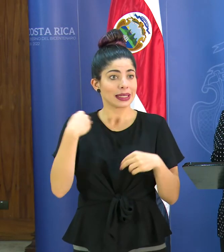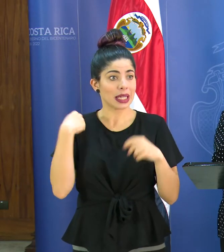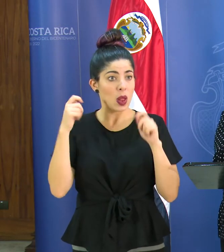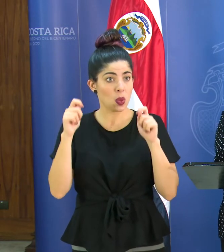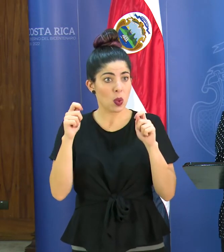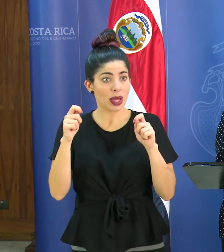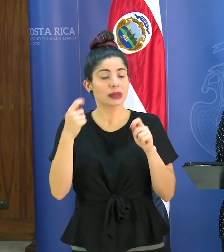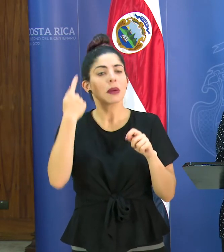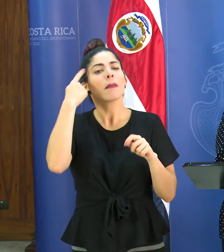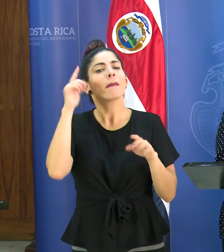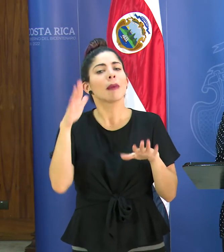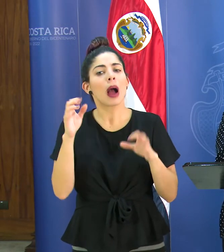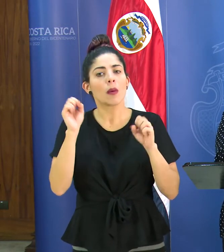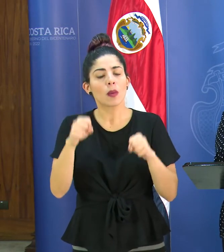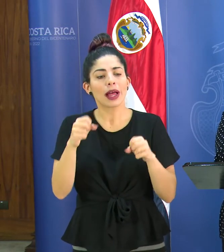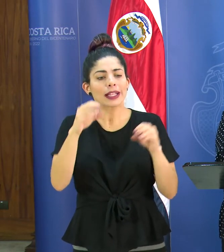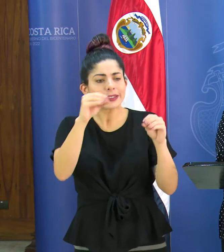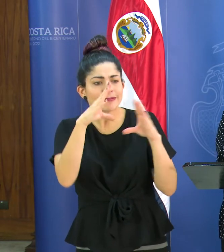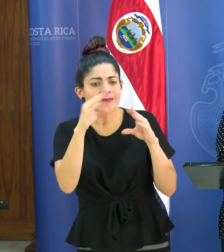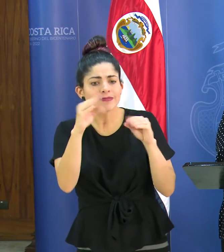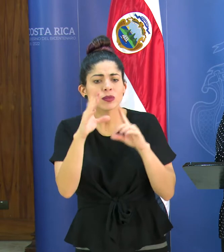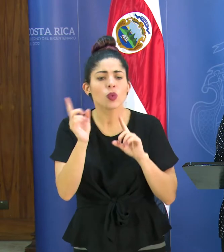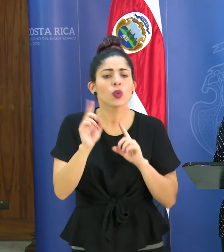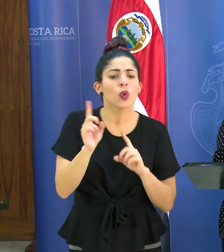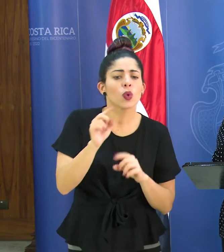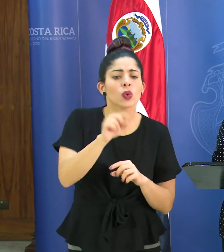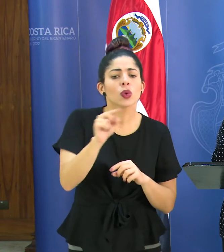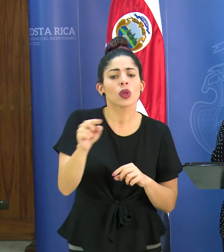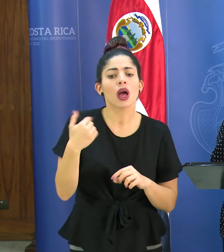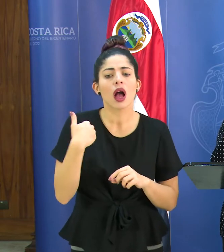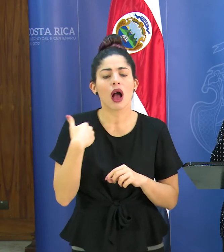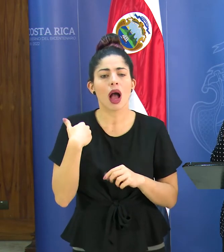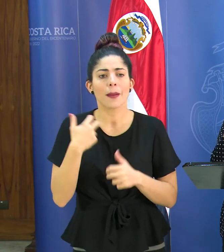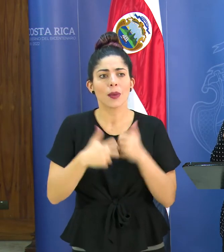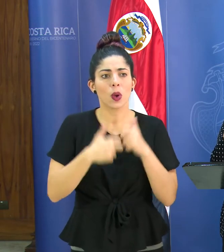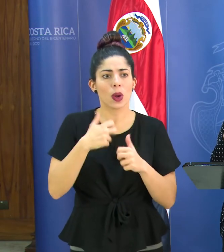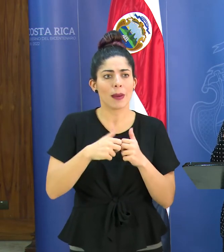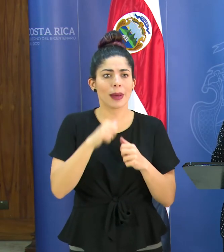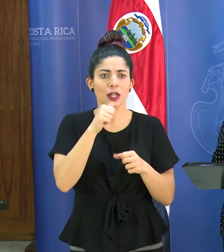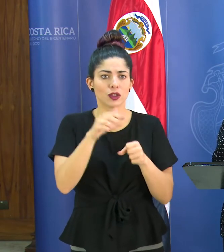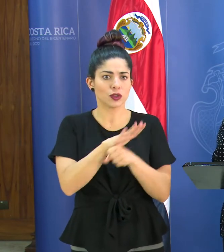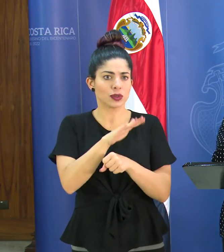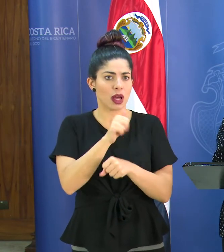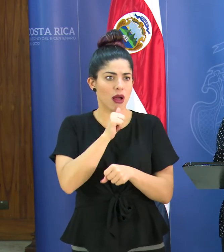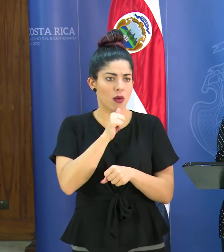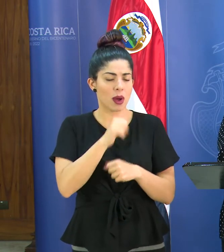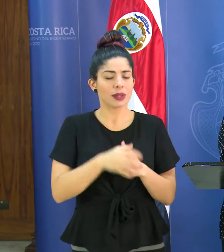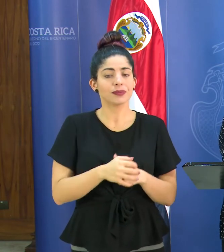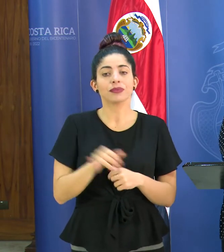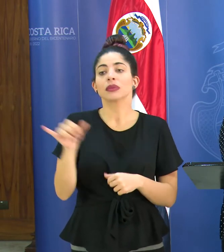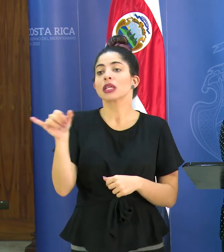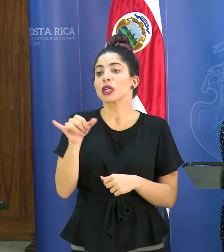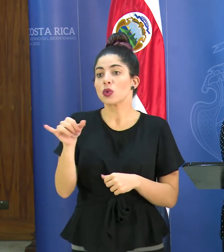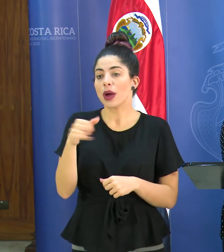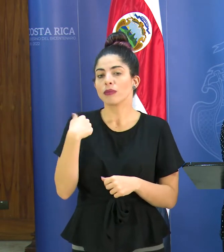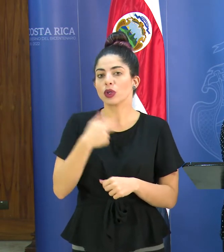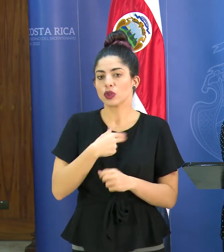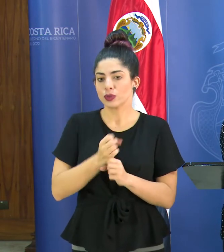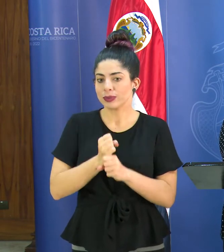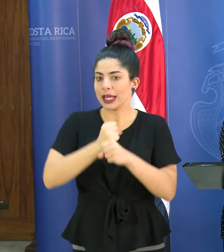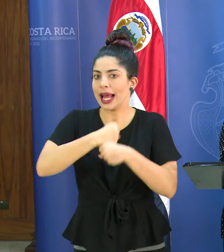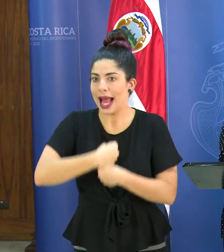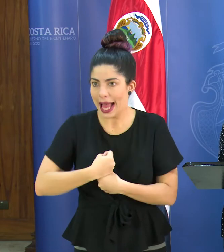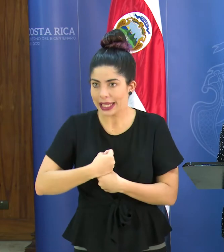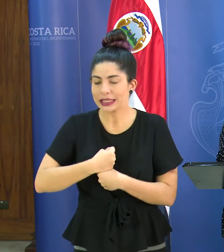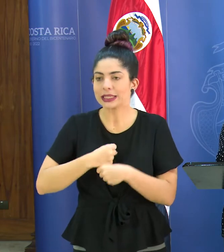para informarnos cuáles centros están teniendo problemas de abastecimiento de igual manera lo estamos haciendo